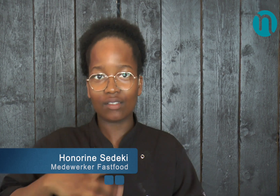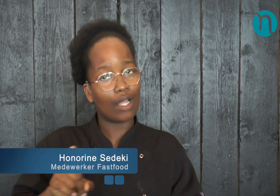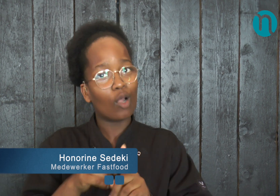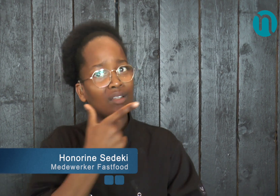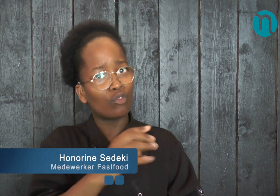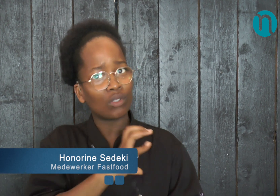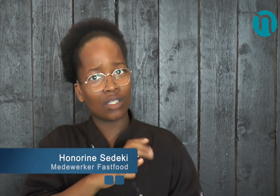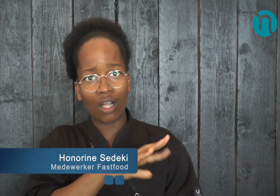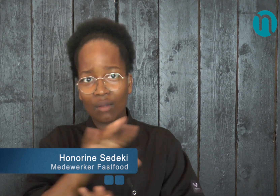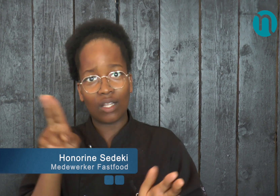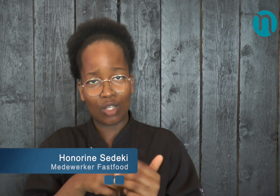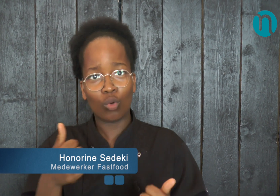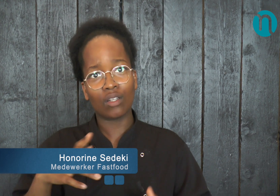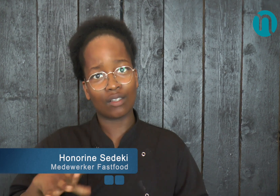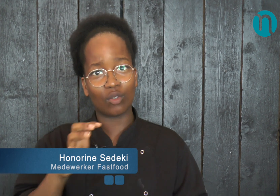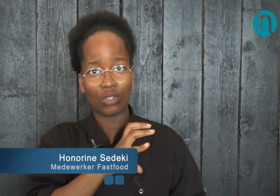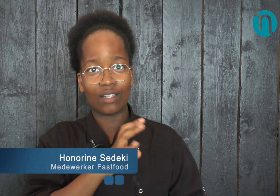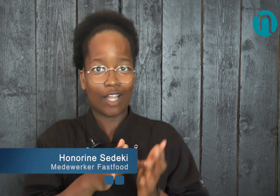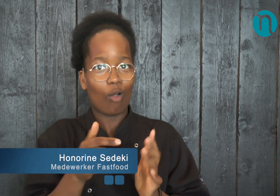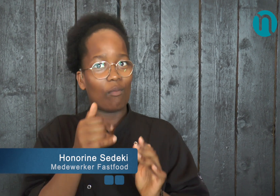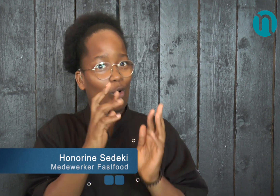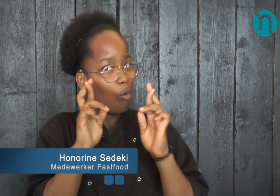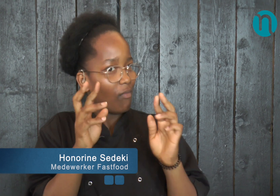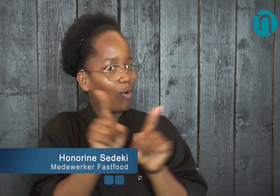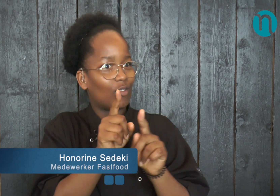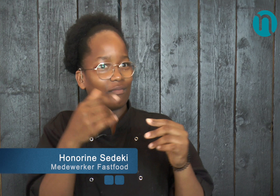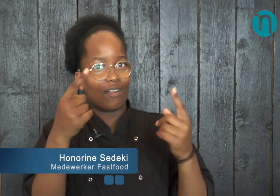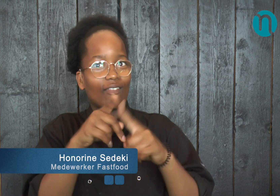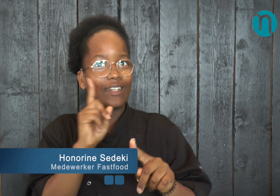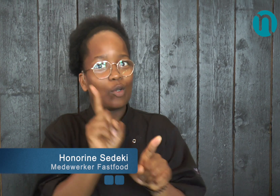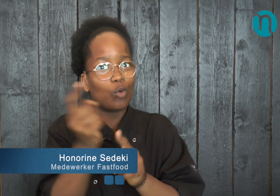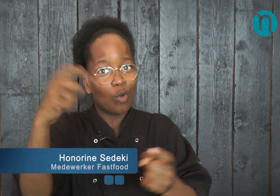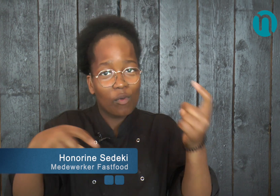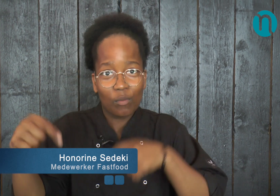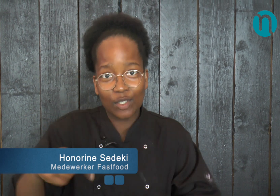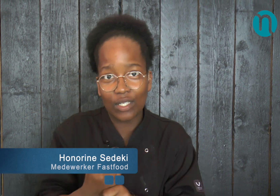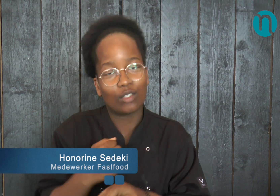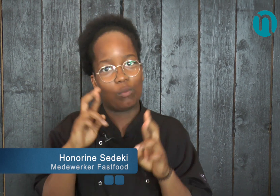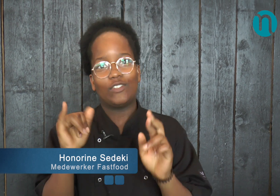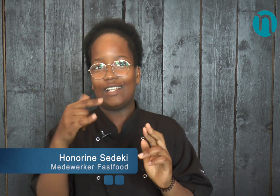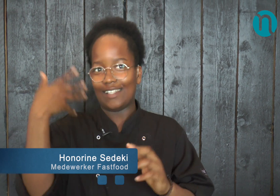en zeker als ze specifiek hier zouden willen werken, dan zijn het leuke collega's en leren de mensen al een beetje gebaren.